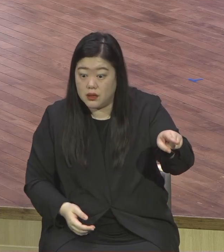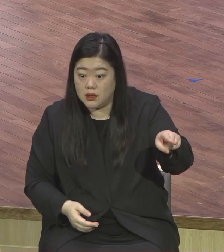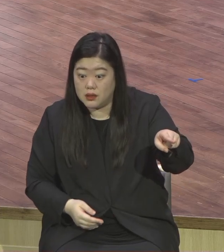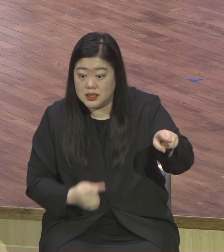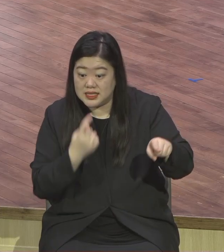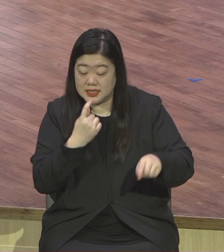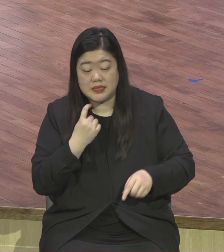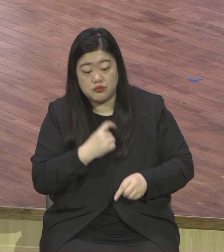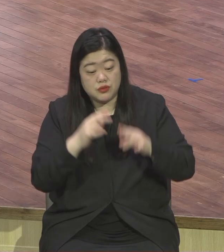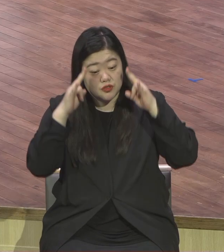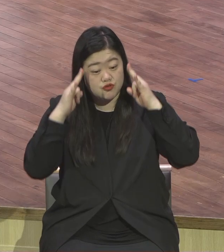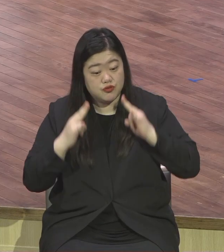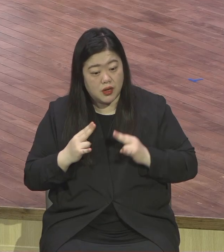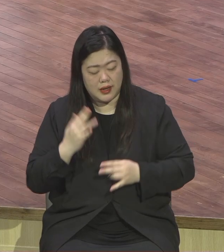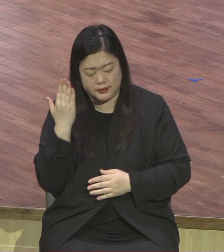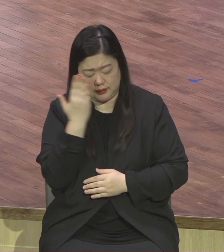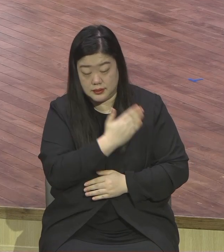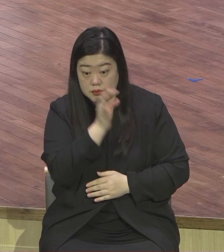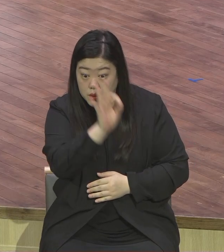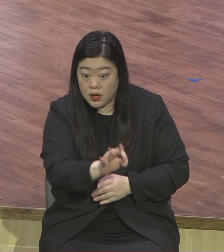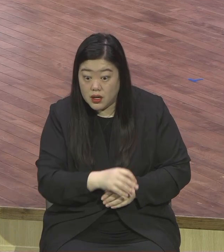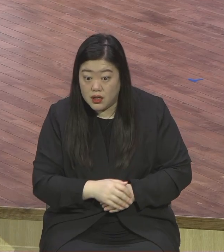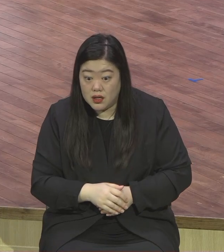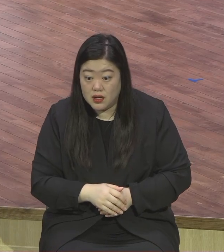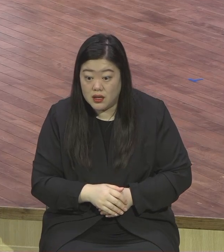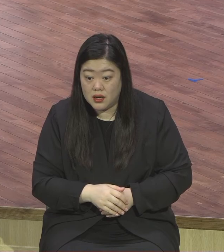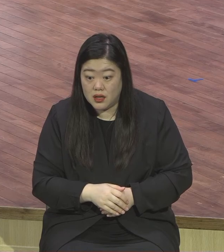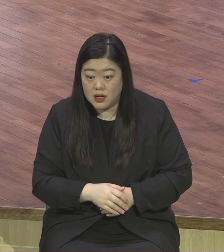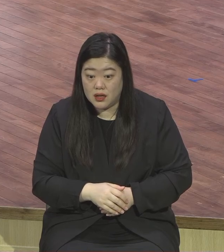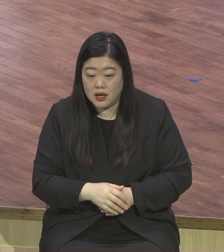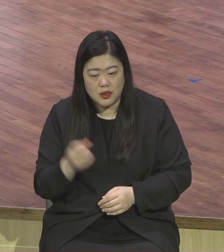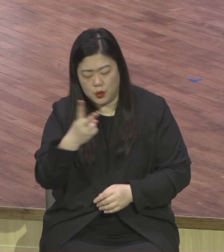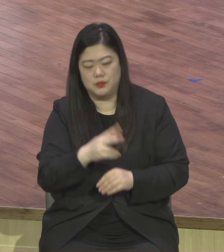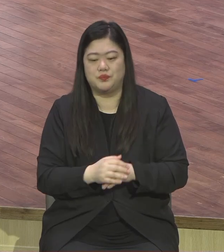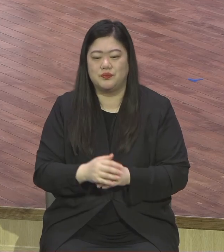기도원에 바뀌어서 1년 내내 기도하시면 그렇게 보입니까?